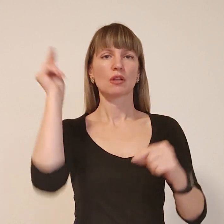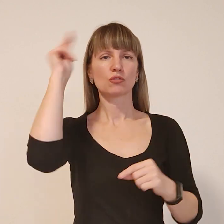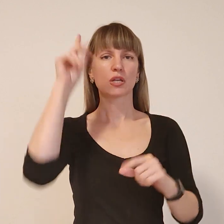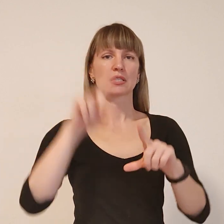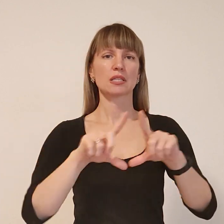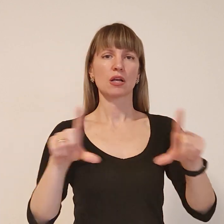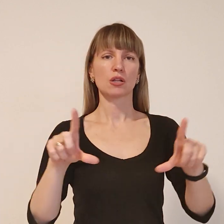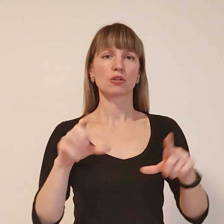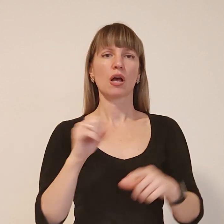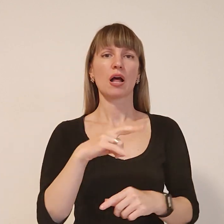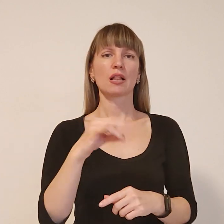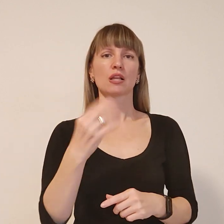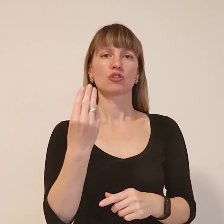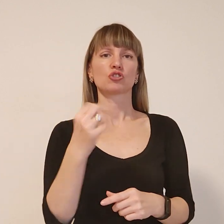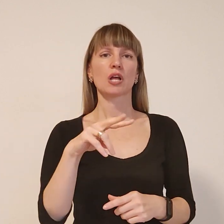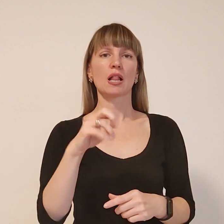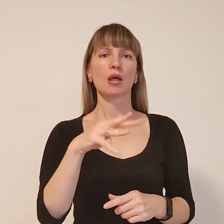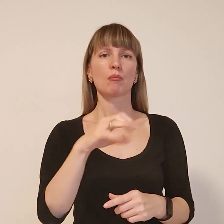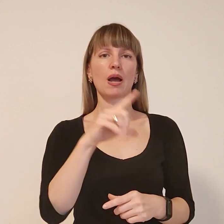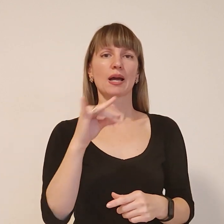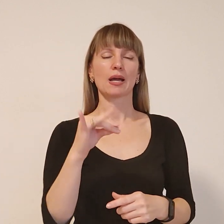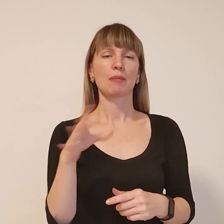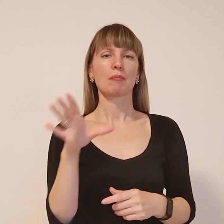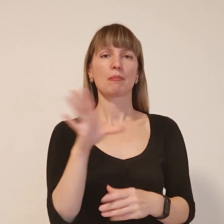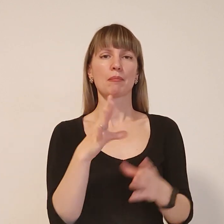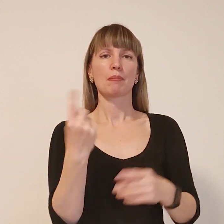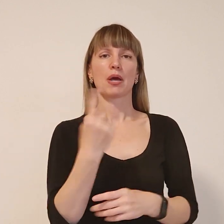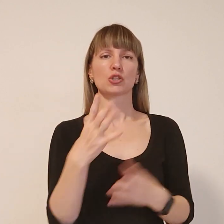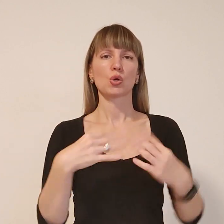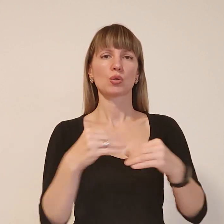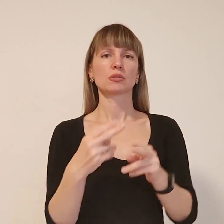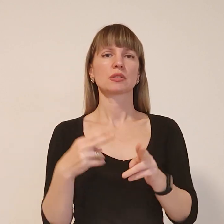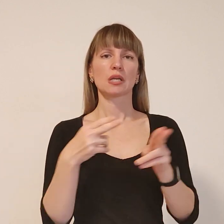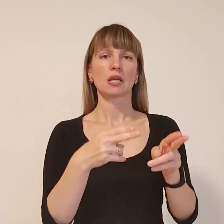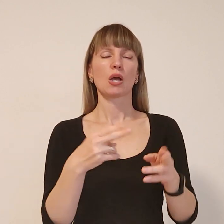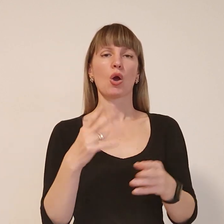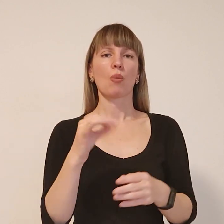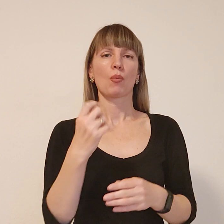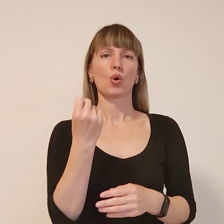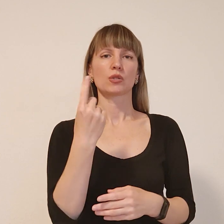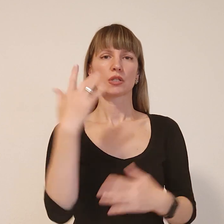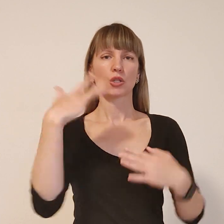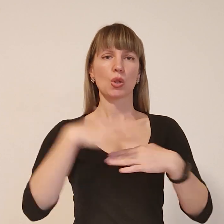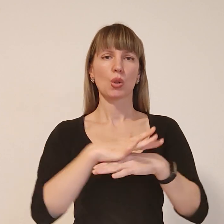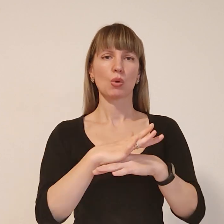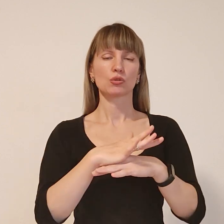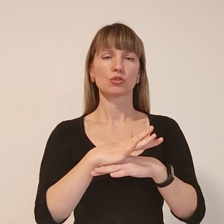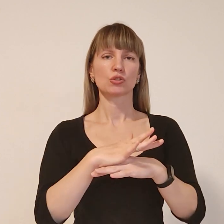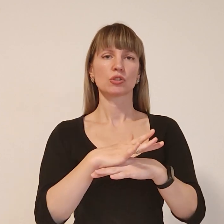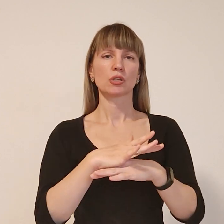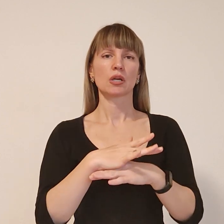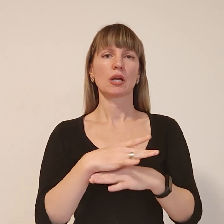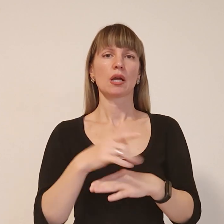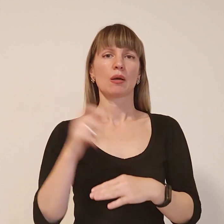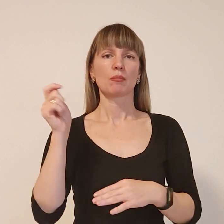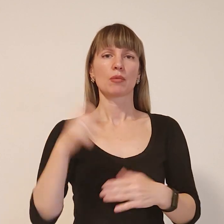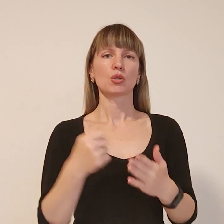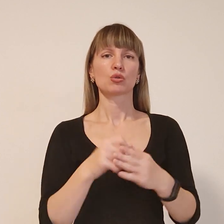закладу Али Шалемахи, перші родини заїхали об 11-й годині ночі. Соби, які приїхали до дошкільного навчального закладу,